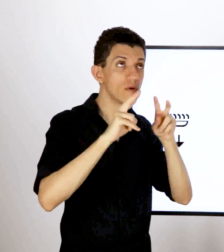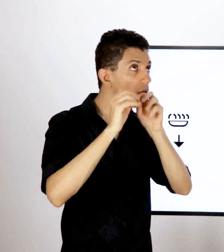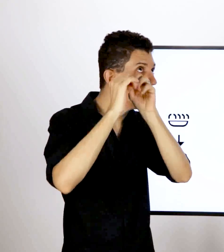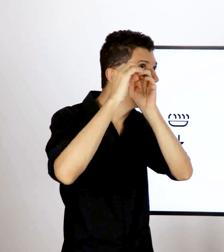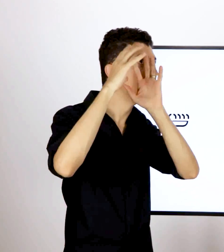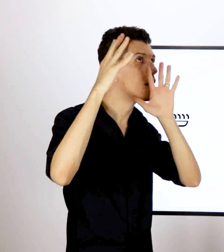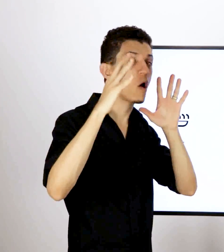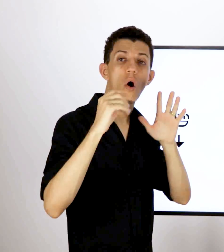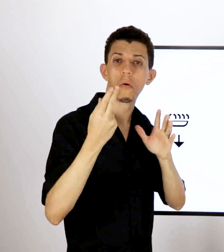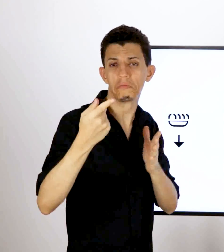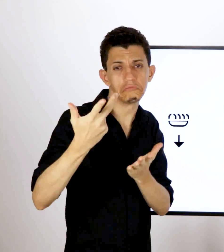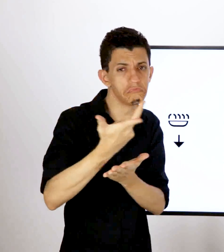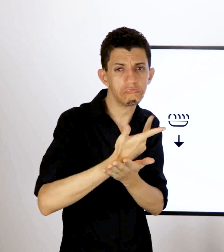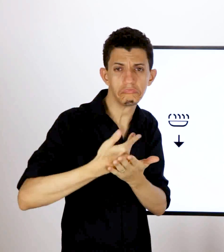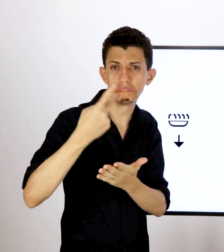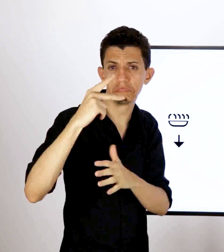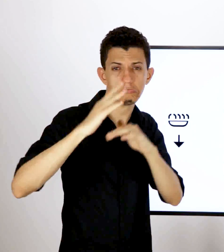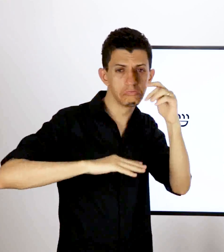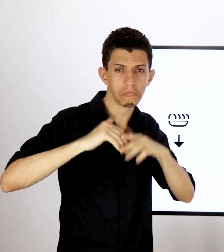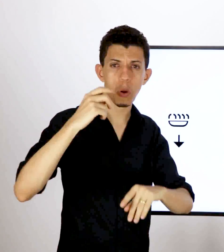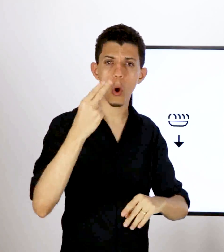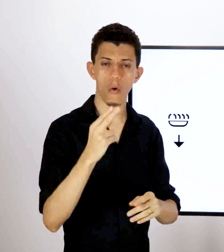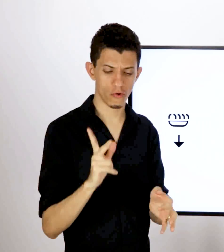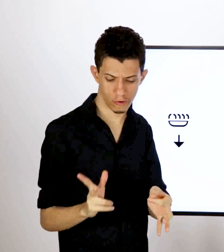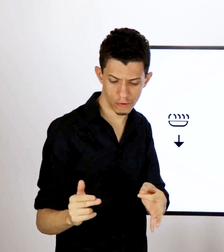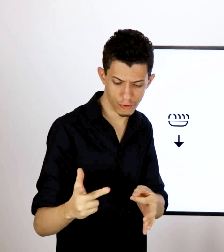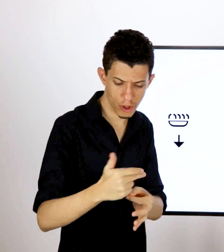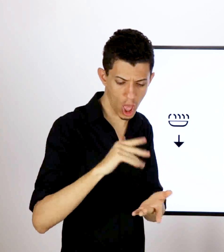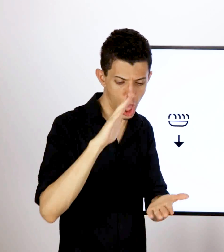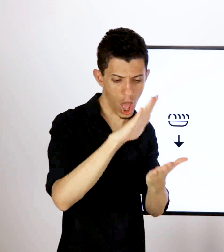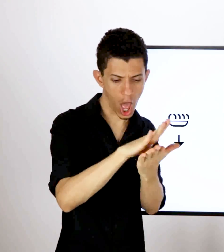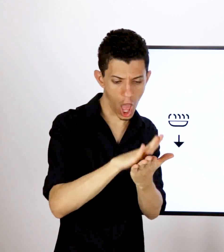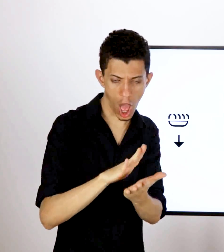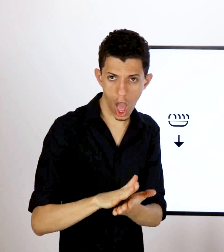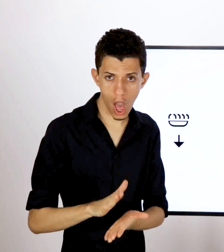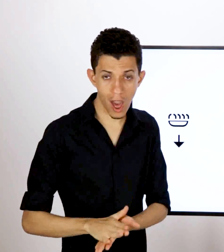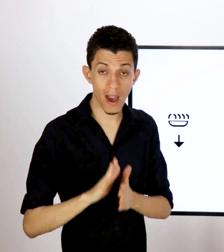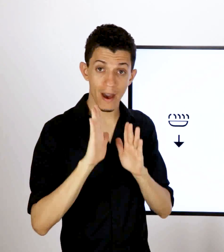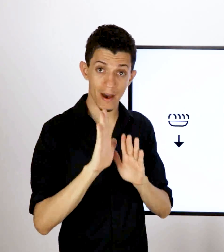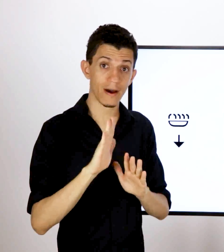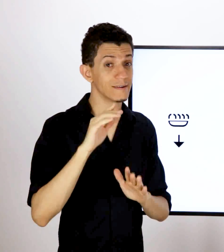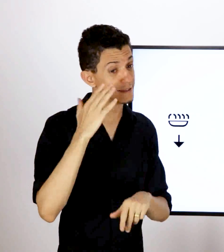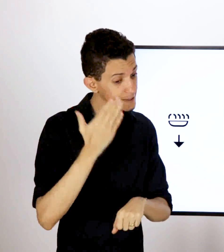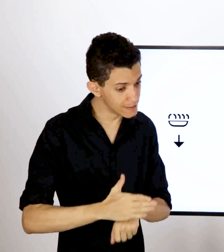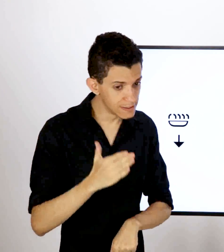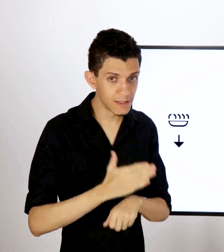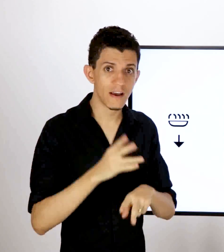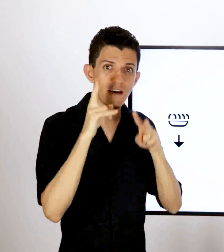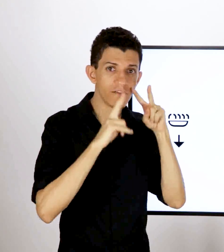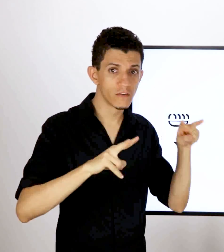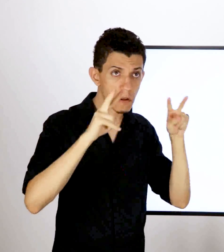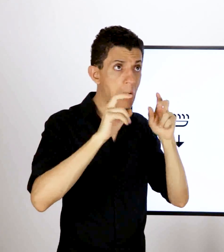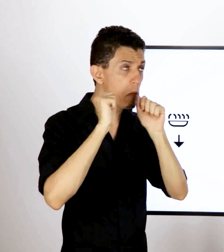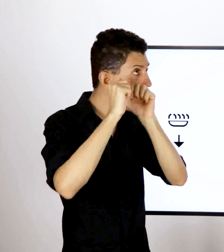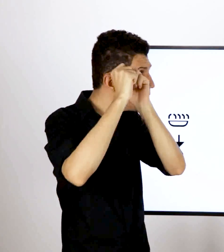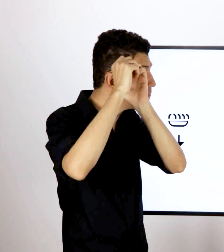que era o melhor, bom, a minha experiência foi muito ruim, eu tive inclusive baixa autoestima por causa disso, eu fiquei muito para baixo, foi horrível.